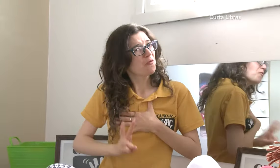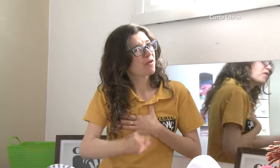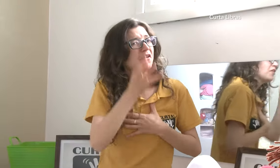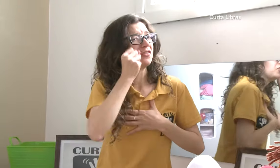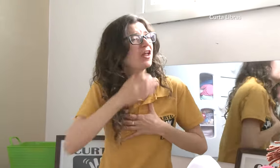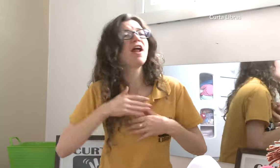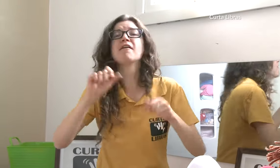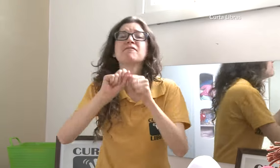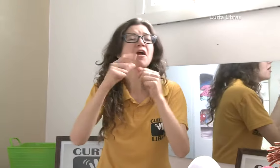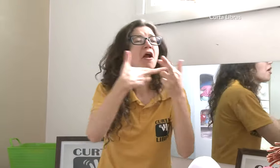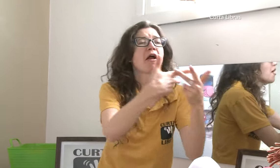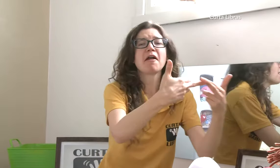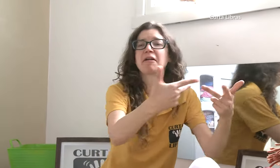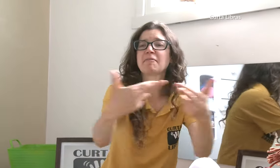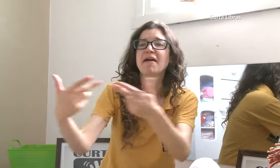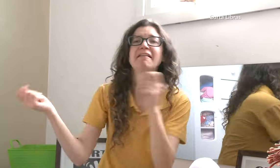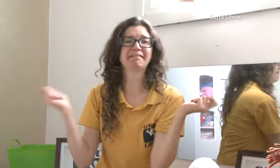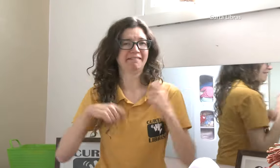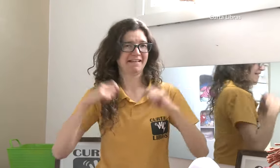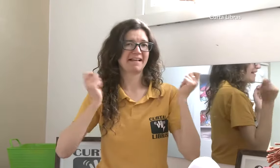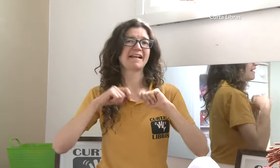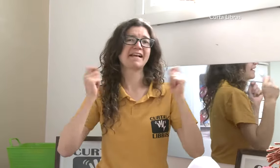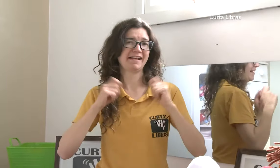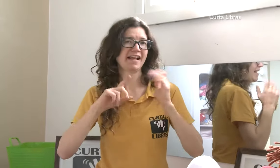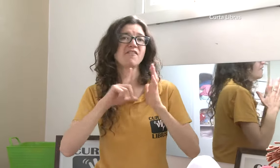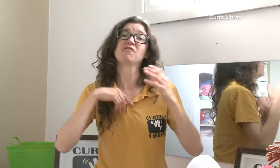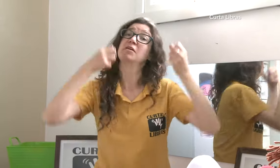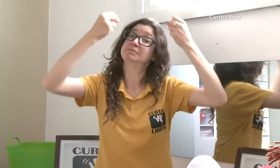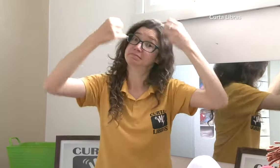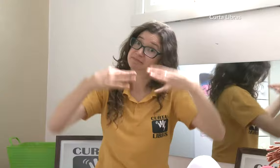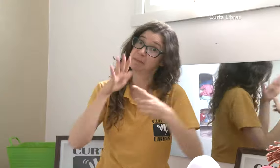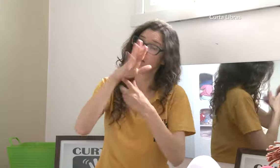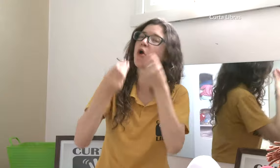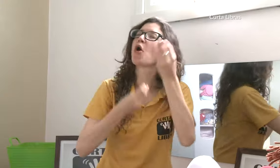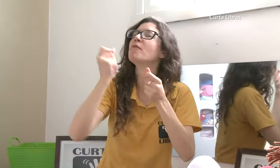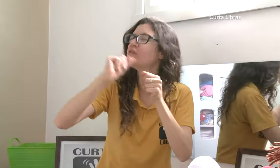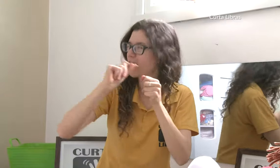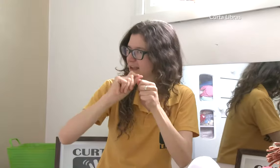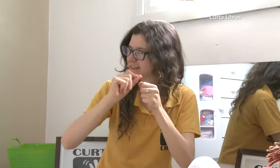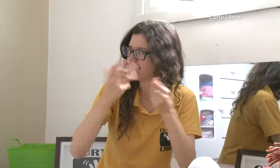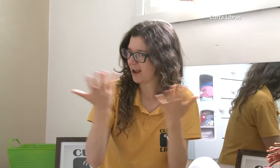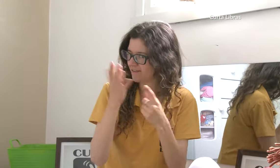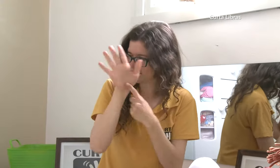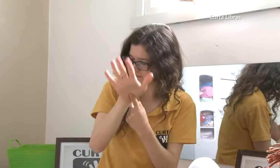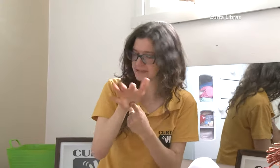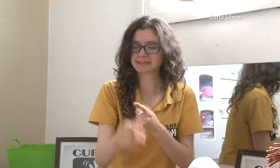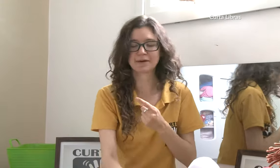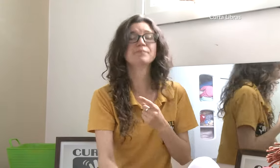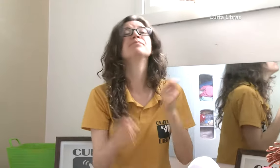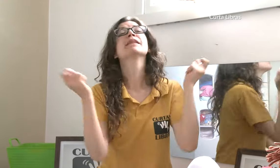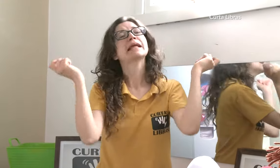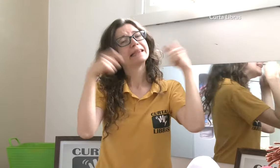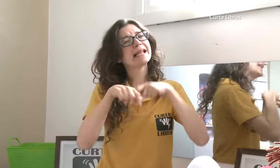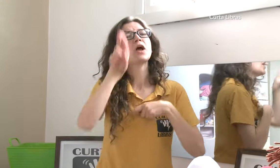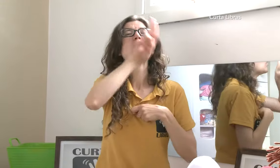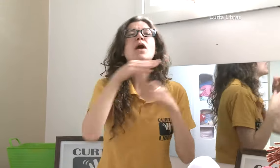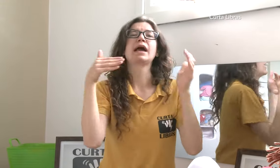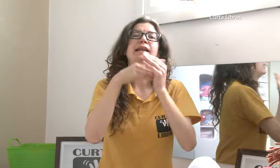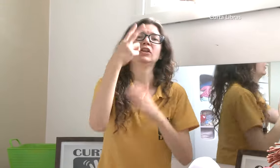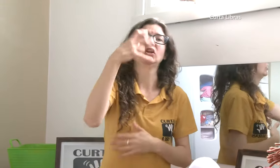Às vezes, as mães pensam, como eu vou fazer outras coisas com o bebê no sling? Mas é possível sim. O bebê continua dormindo